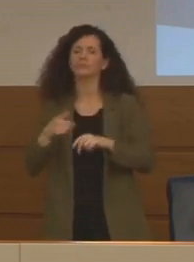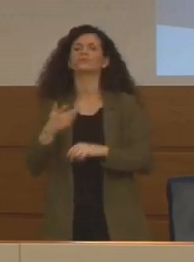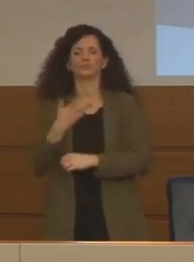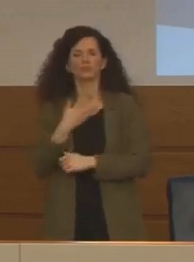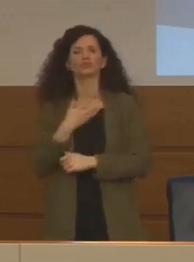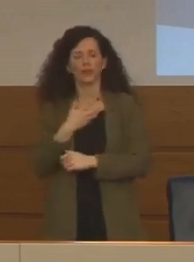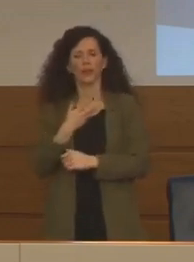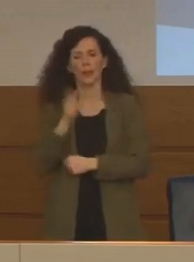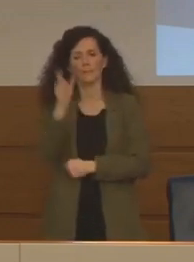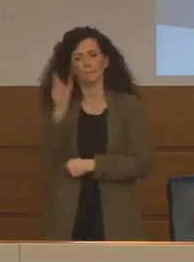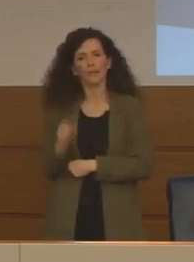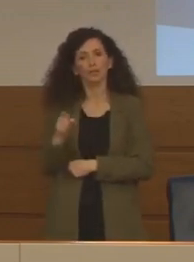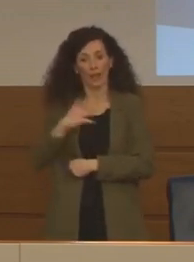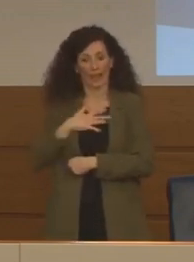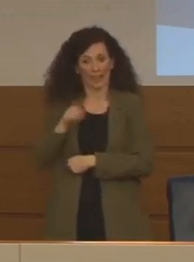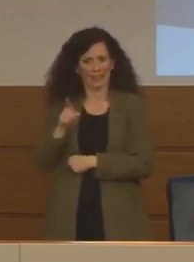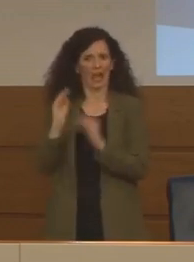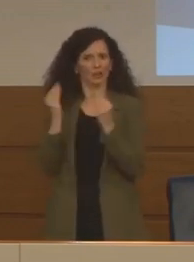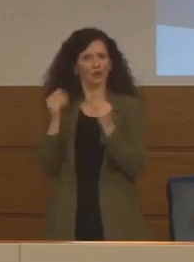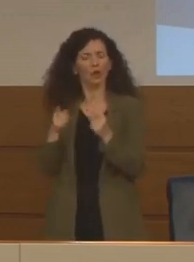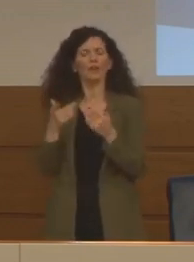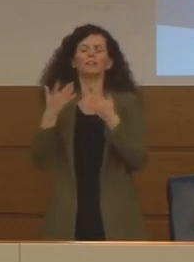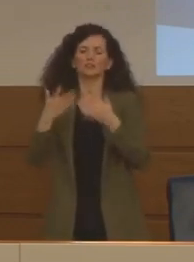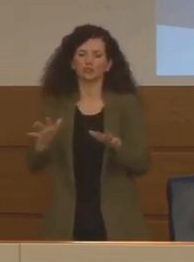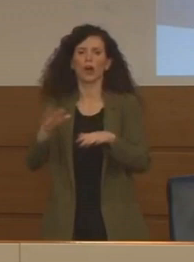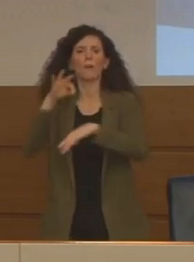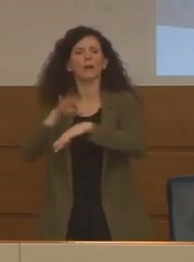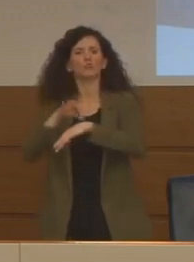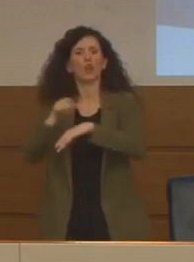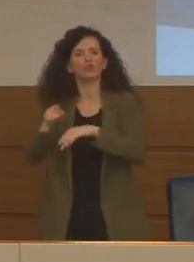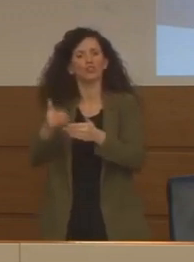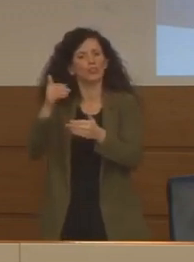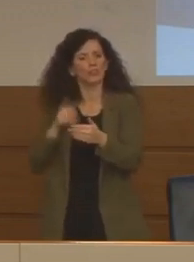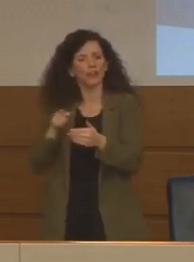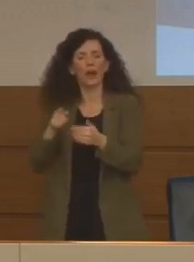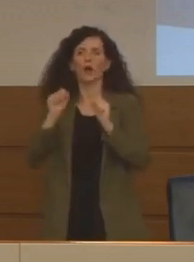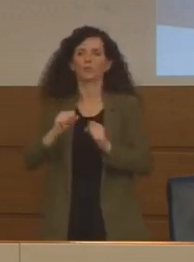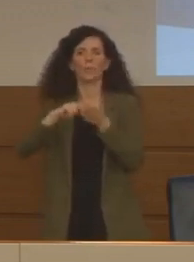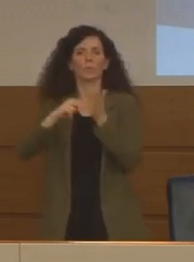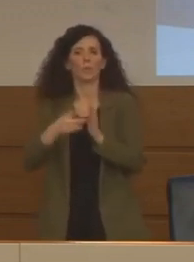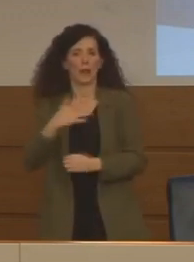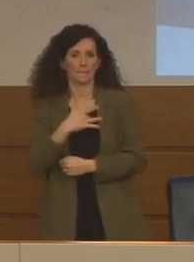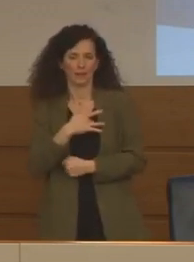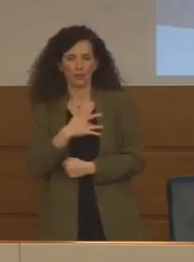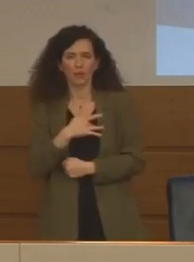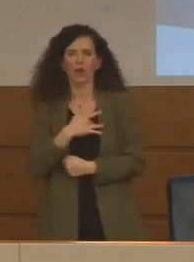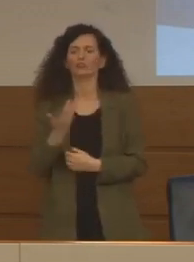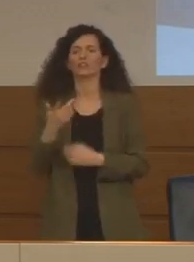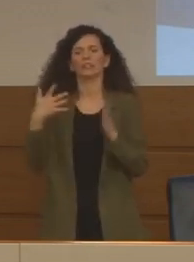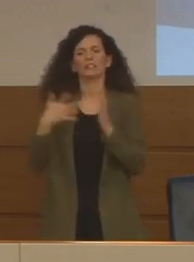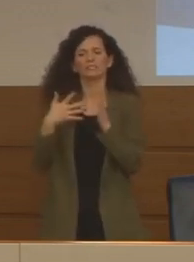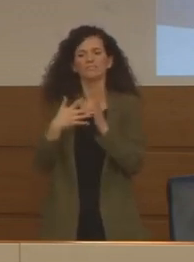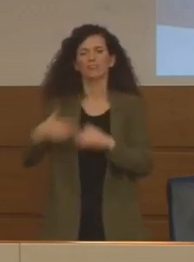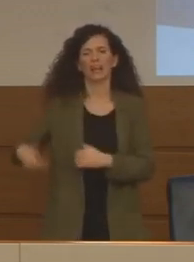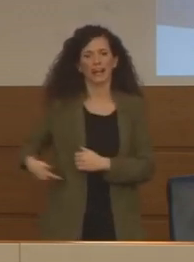che purtroppo già a quell'età sono affette da alcune patologie, come patologie cardiovascolari, disturbi